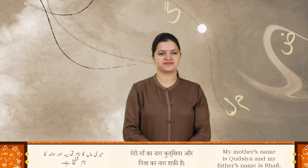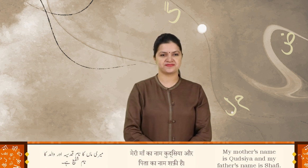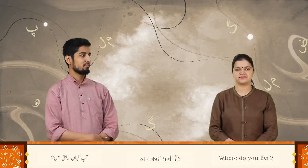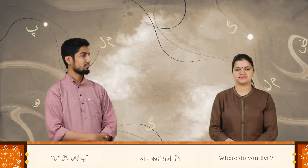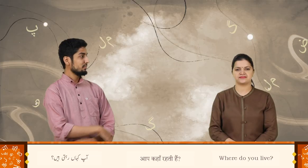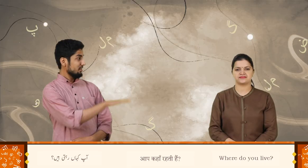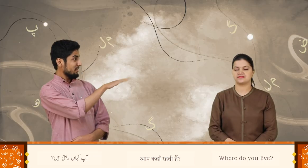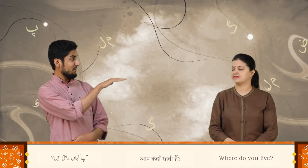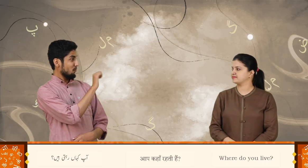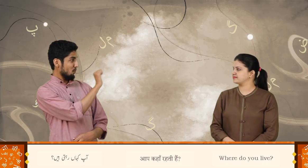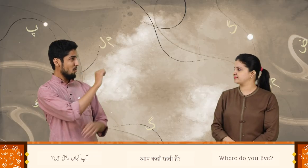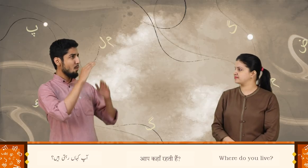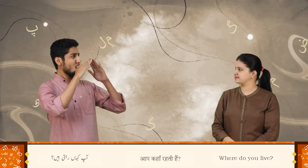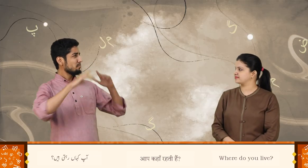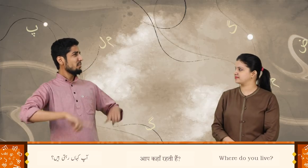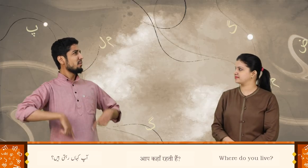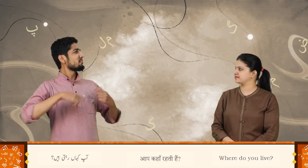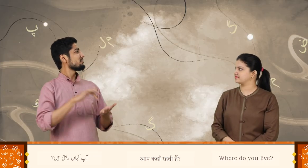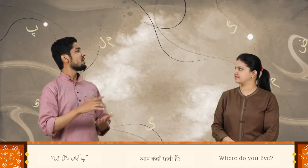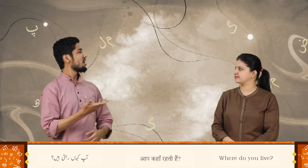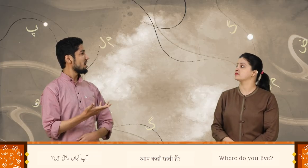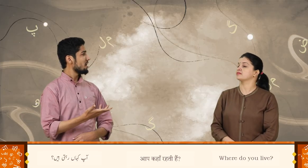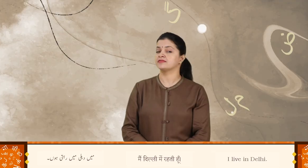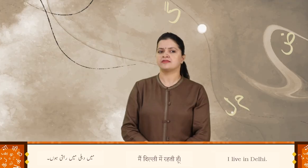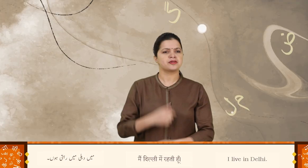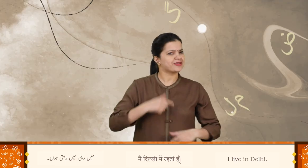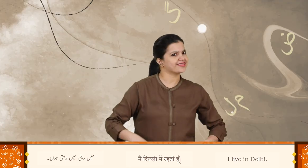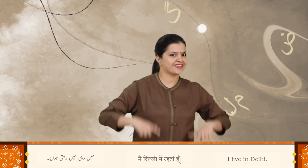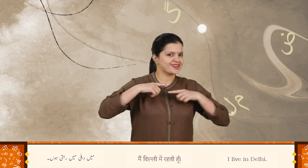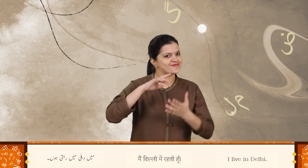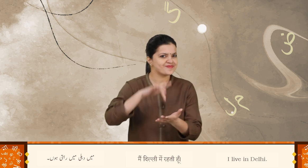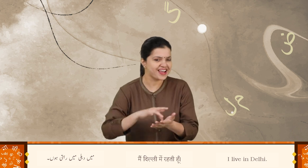آپ کہاں رہتی ہیں؟ میں دہلی میں رہتی ہوں